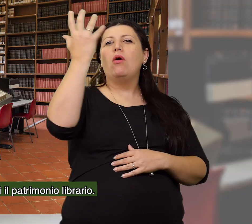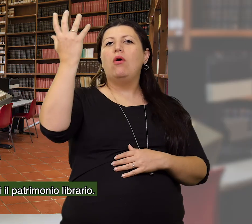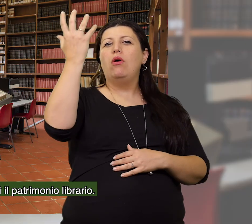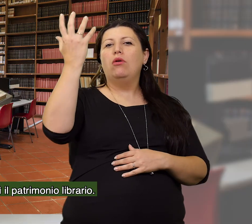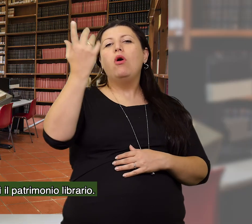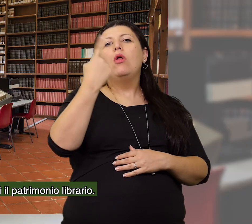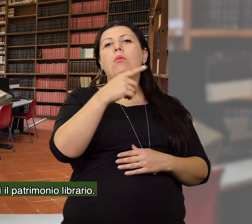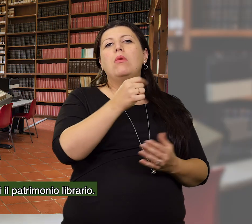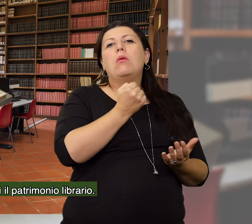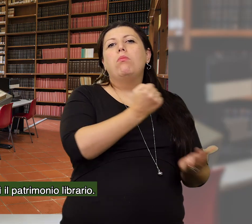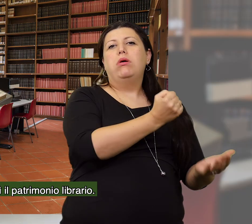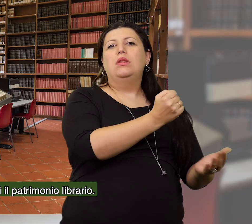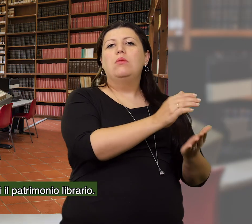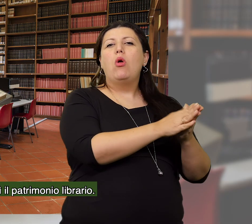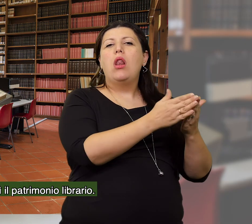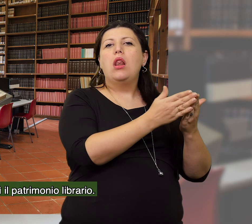patrimonio librario.